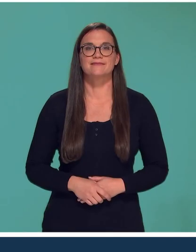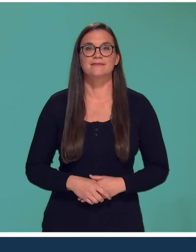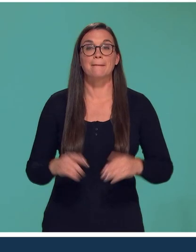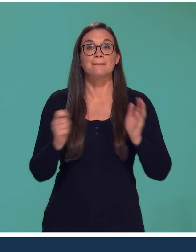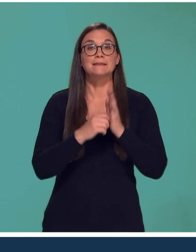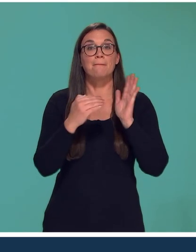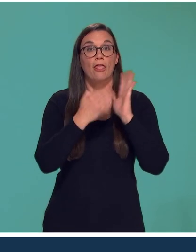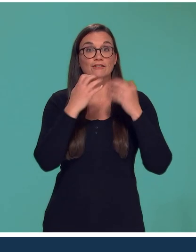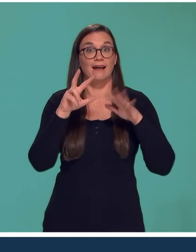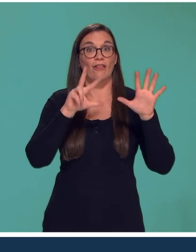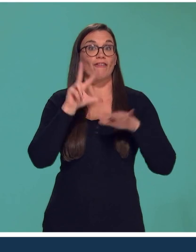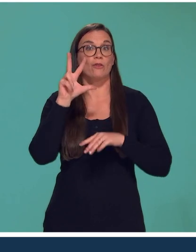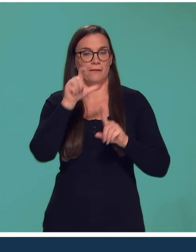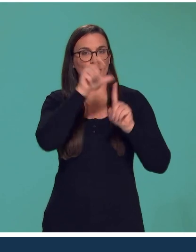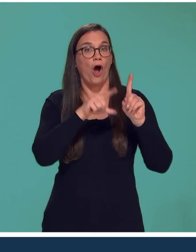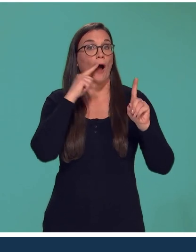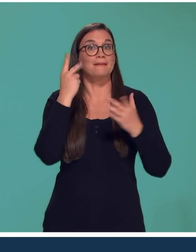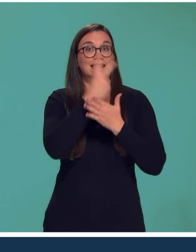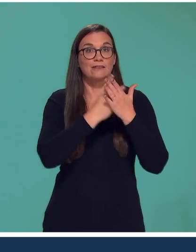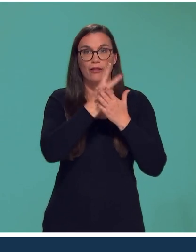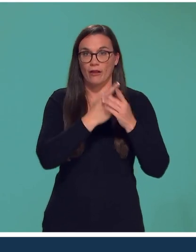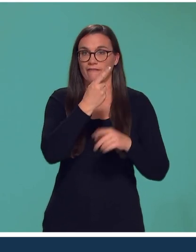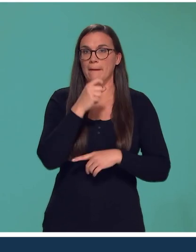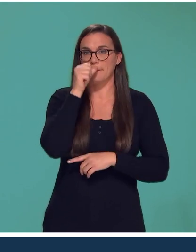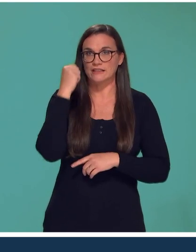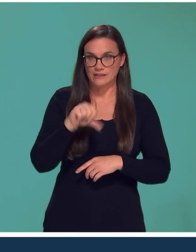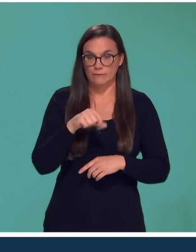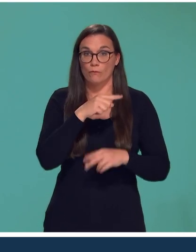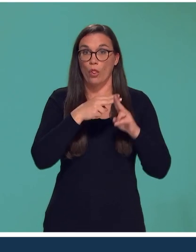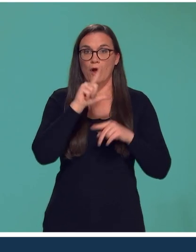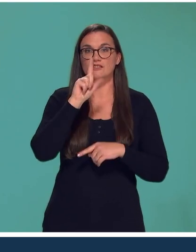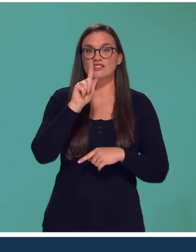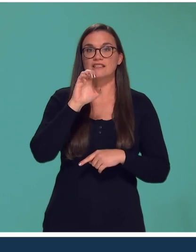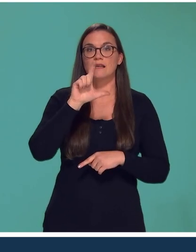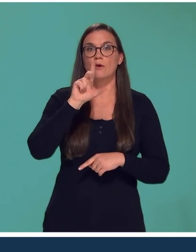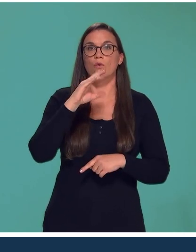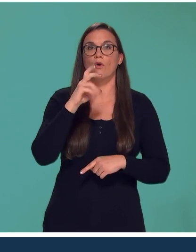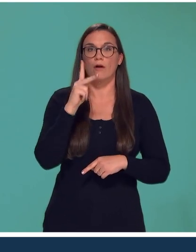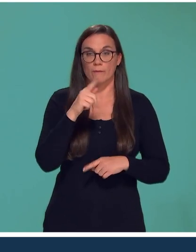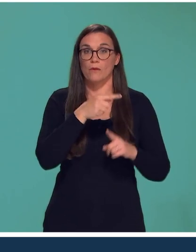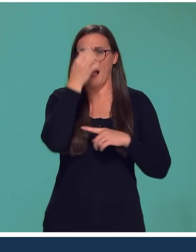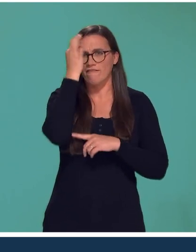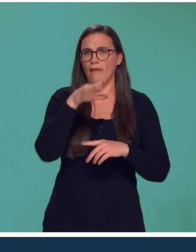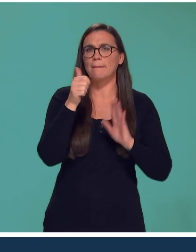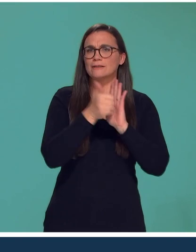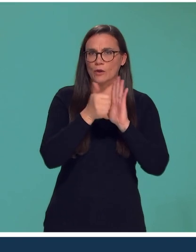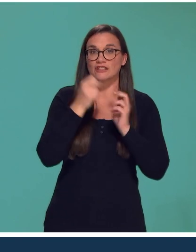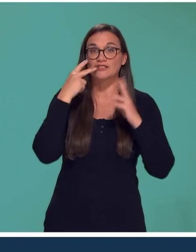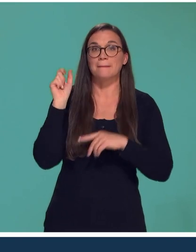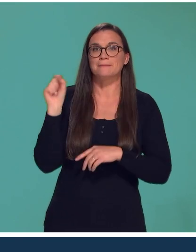Ce personnage a été inventé par le dessinateur belge Gelluc en 1983. Depuis 38